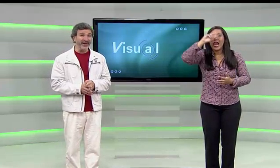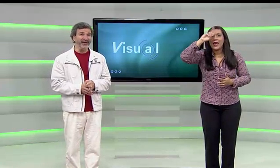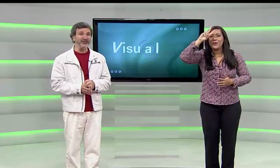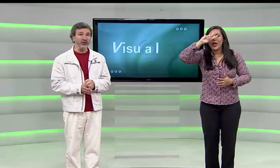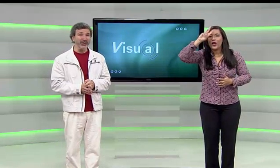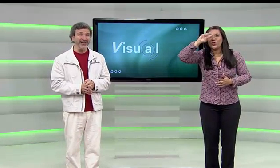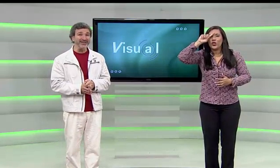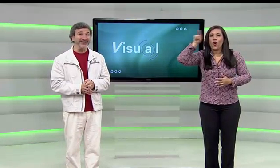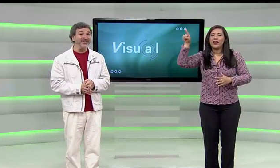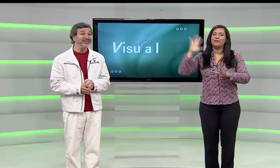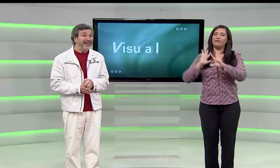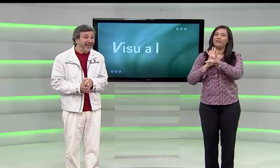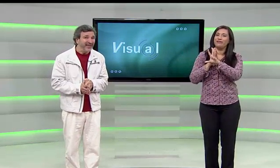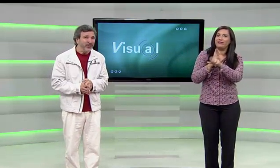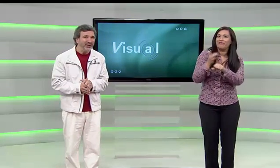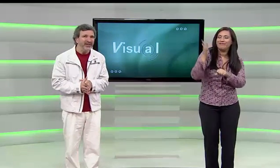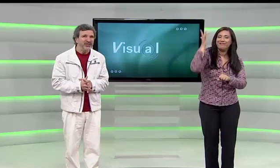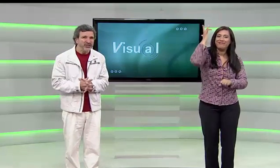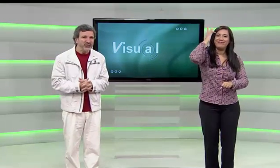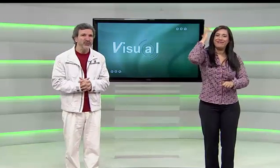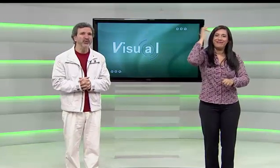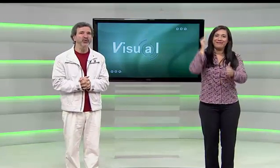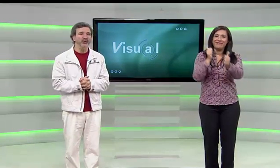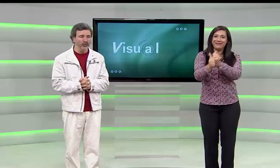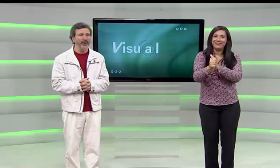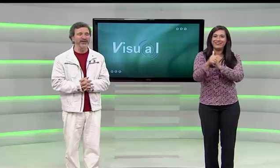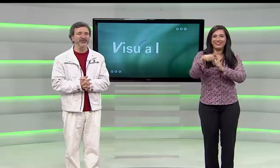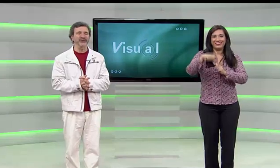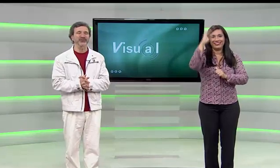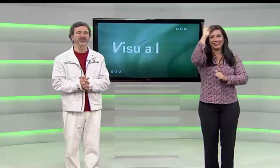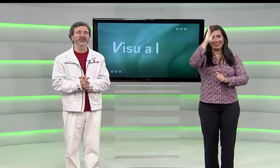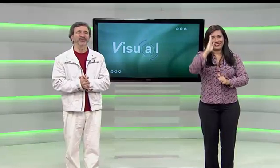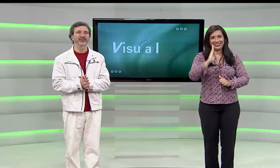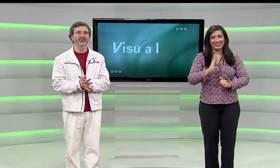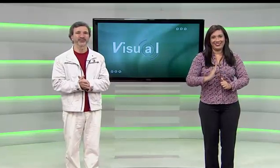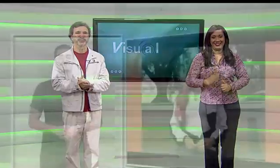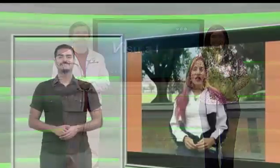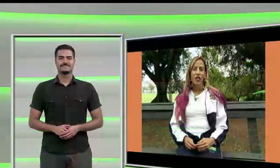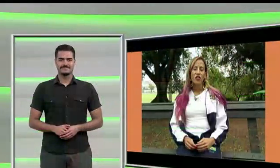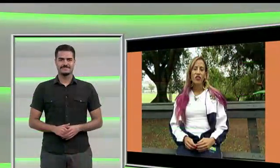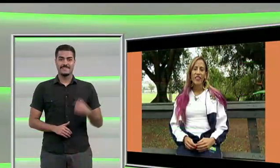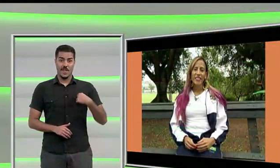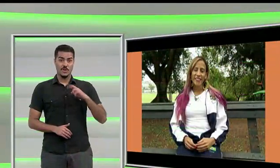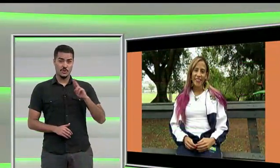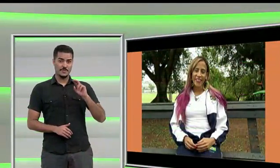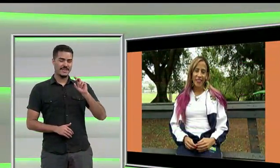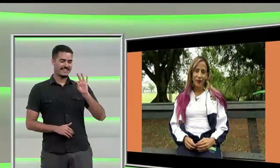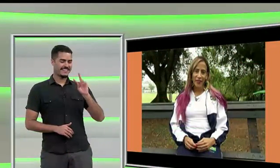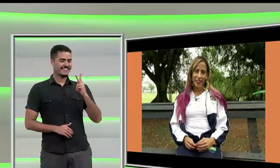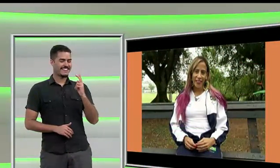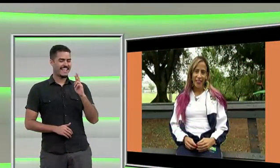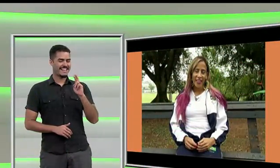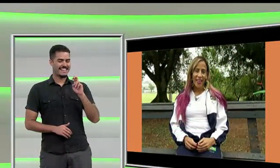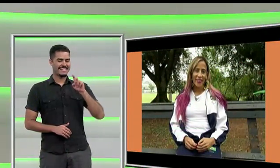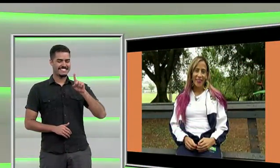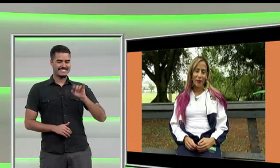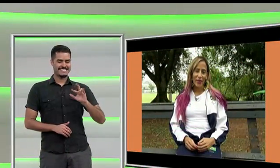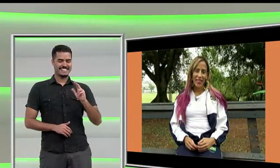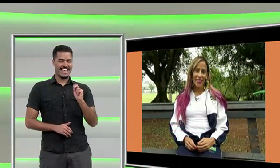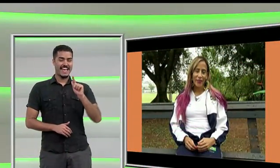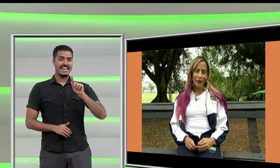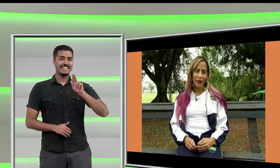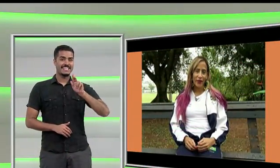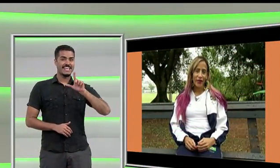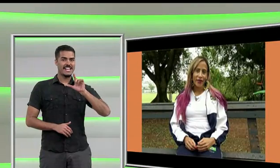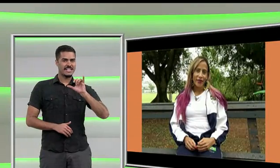relembrar a história dessa estrela do atletismo do país. Eu sou Terezinha Guilhermina, atleta